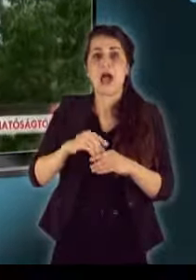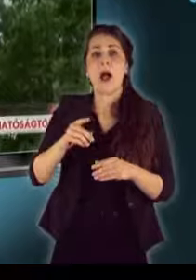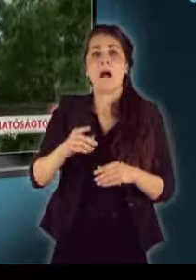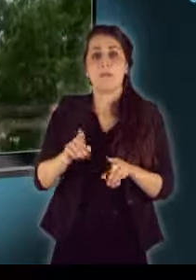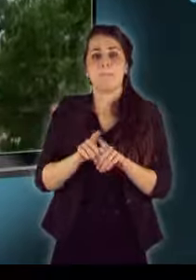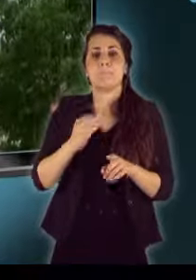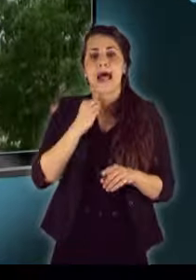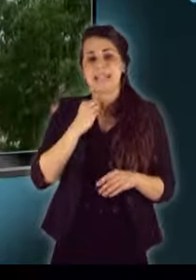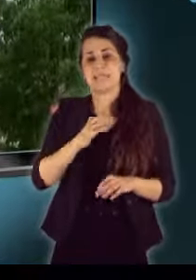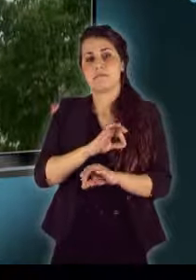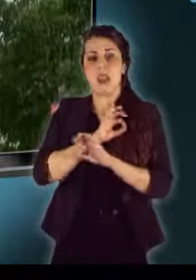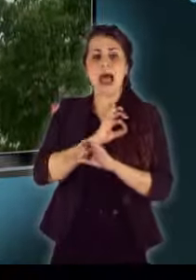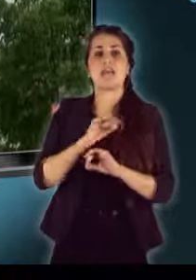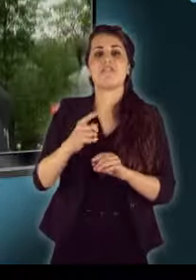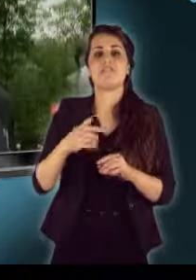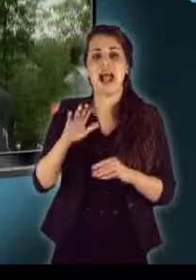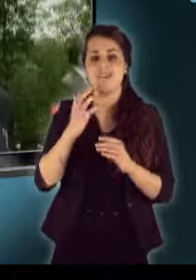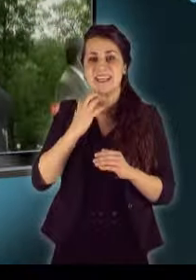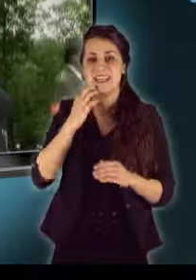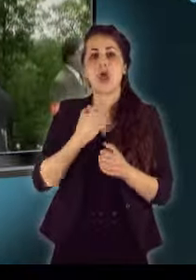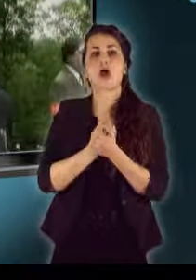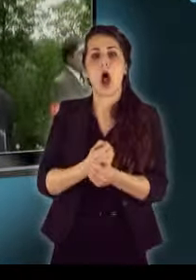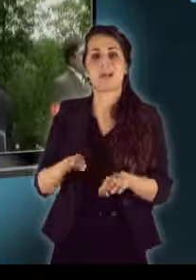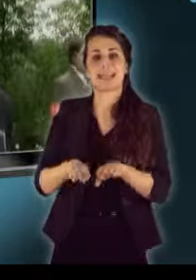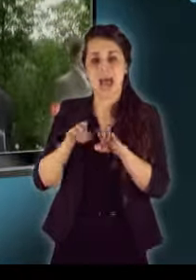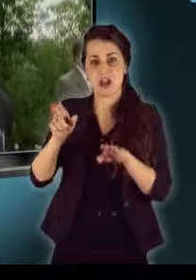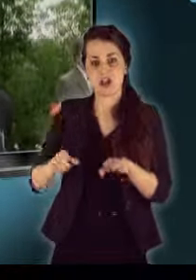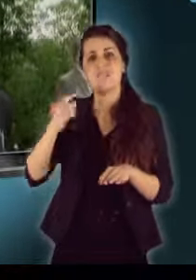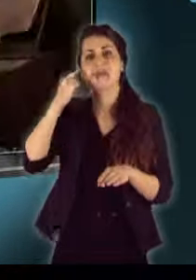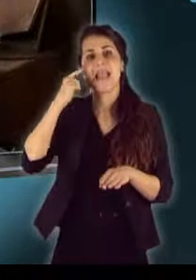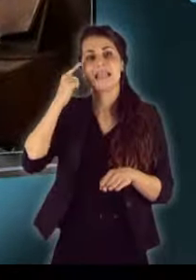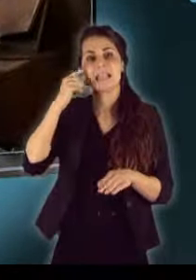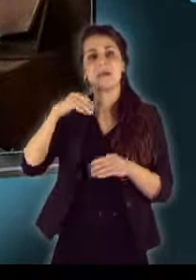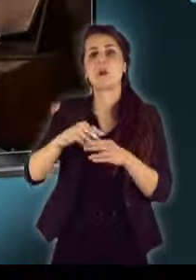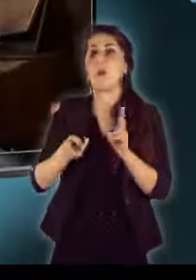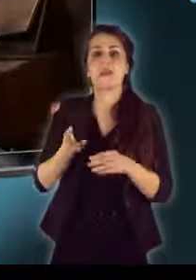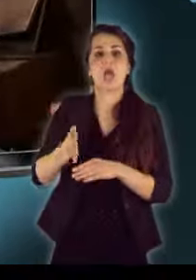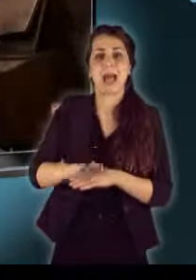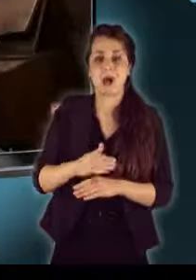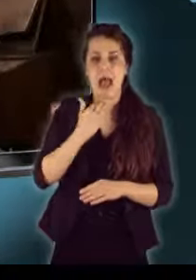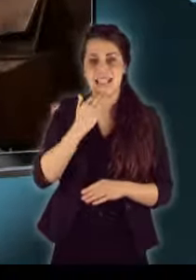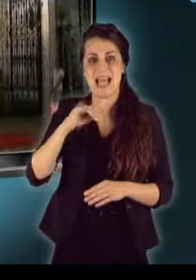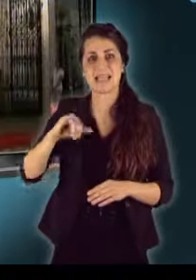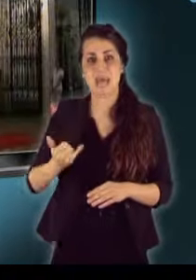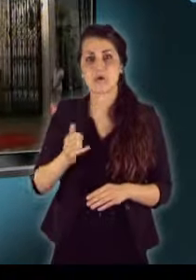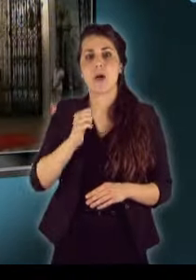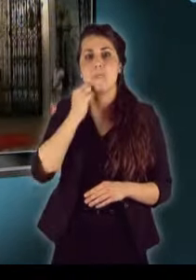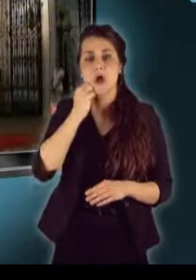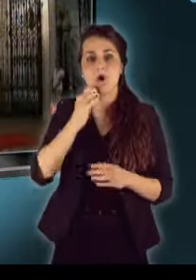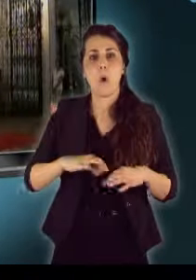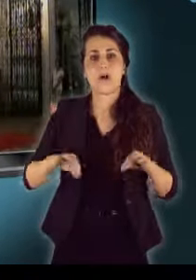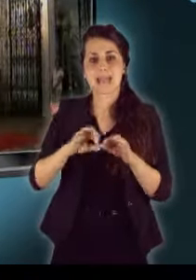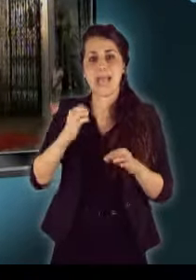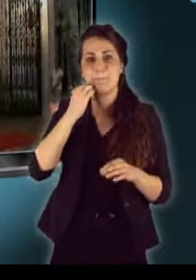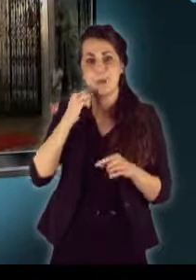mártérhalált halt felvidéki magyar politikus egyik raptása. Felidézik benne, hogyan halt meg Eszterházi János a Morvaországi miropban.